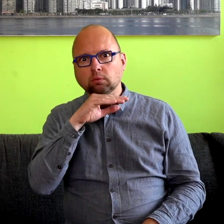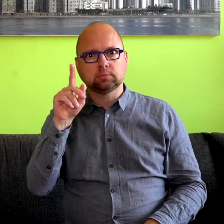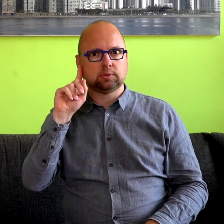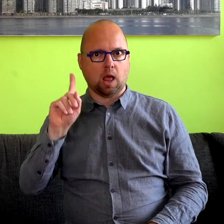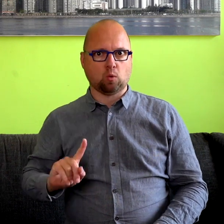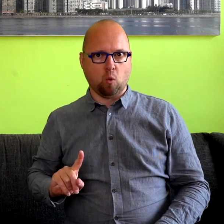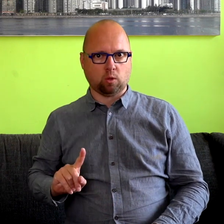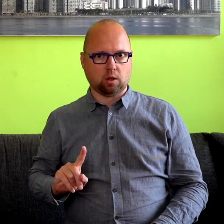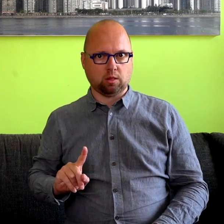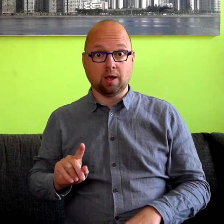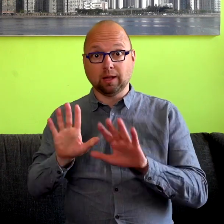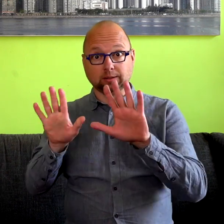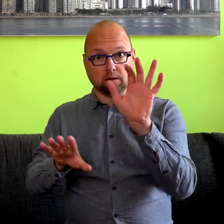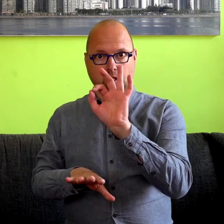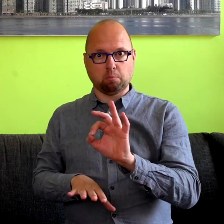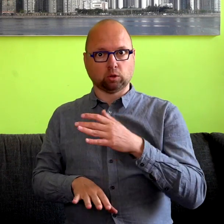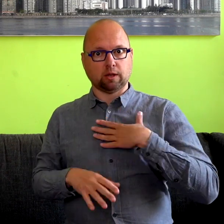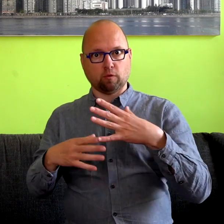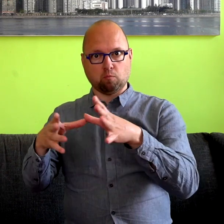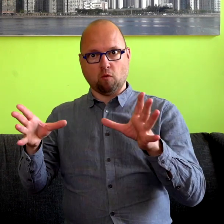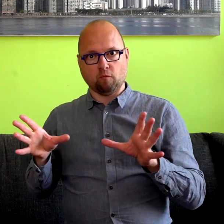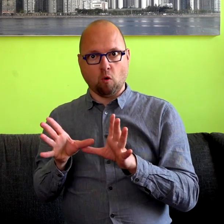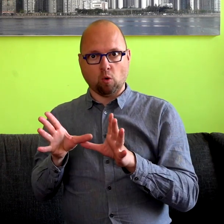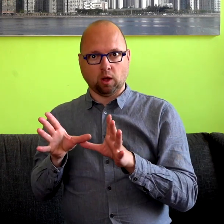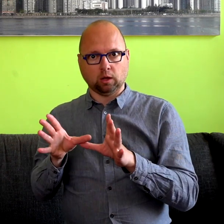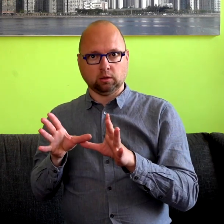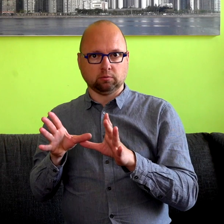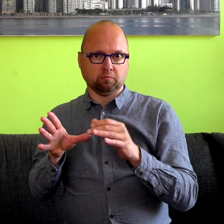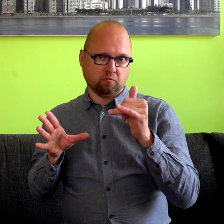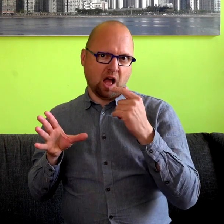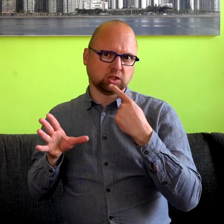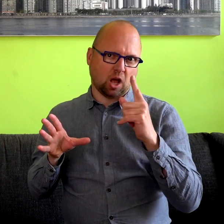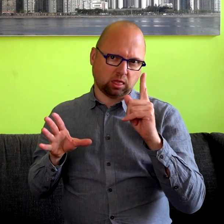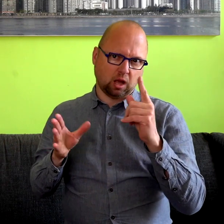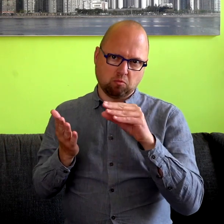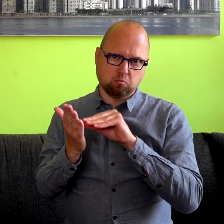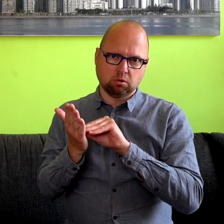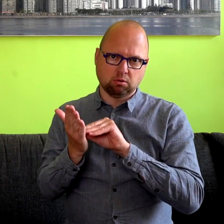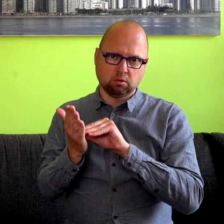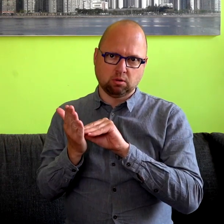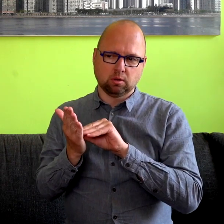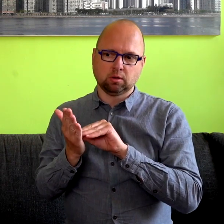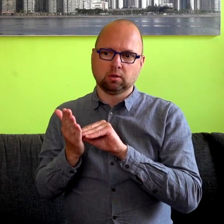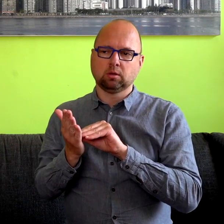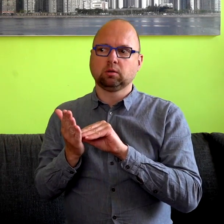Dus we hebben 1,7 miljoen slecht horende 10% van de bevolking is vaak, de schatting, die in